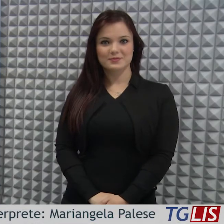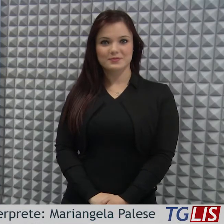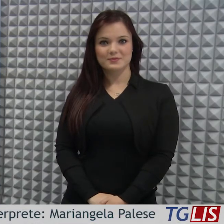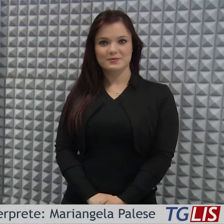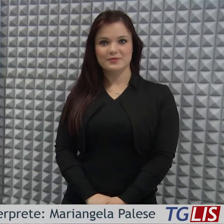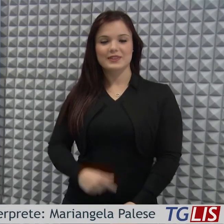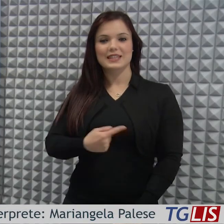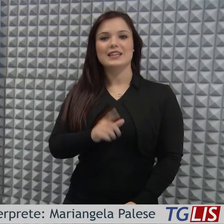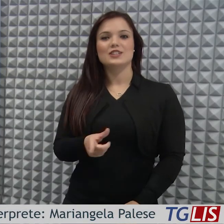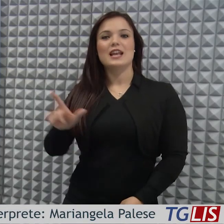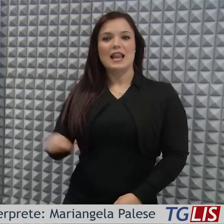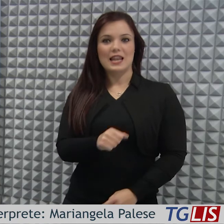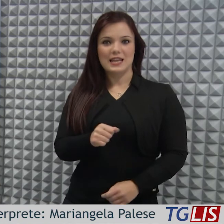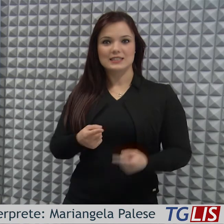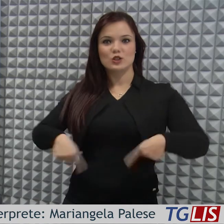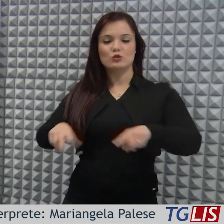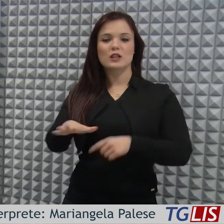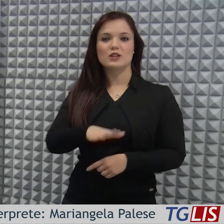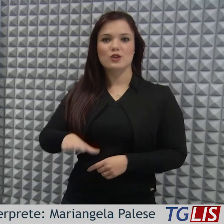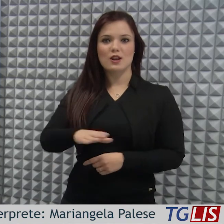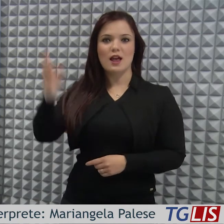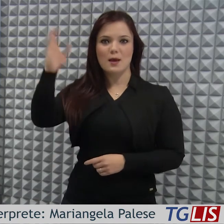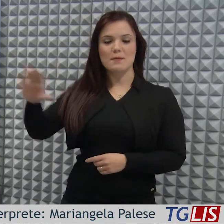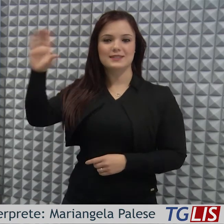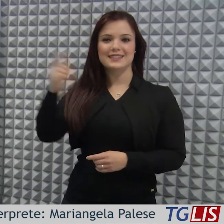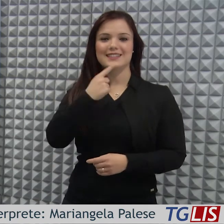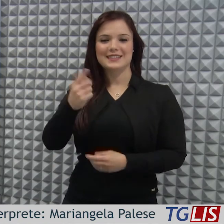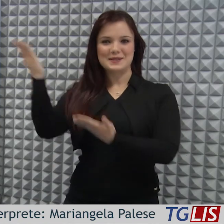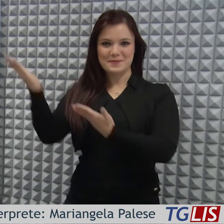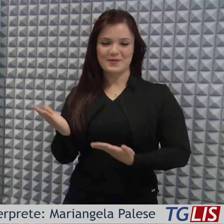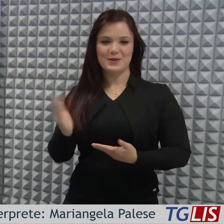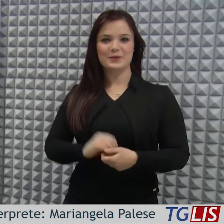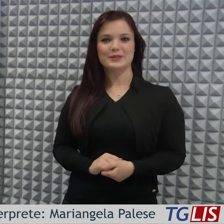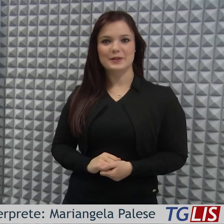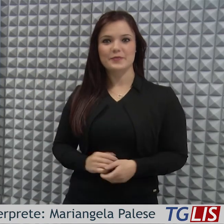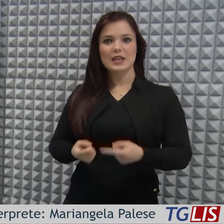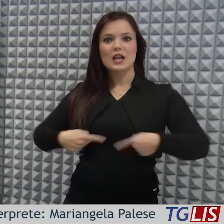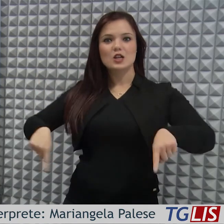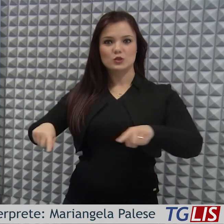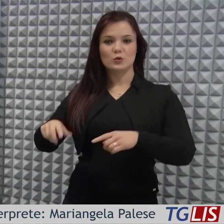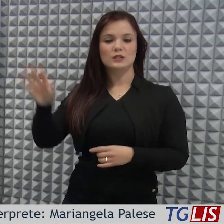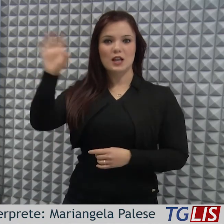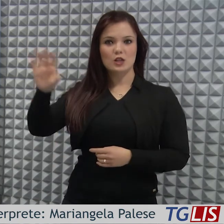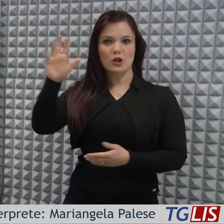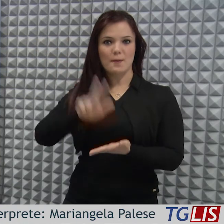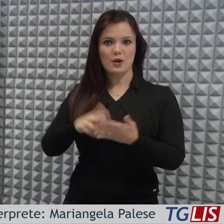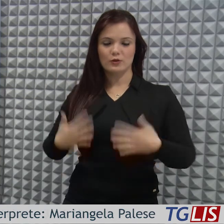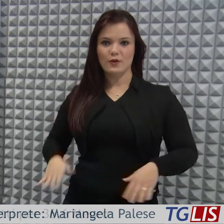Bentrovati alla Tigilis della Giunta Regionale di Basilicata. La Giunta Regionale ha approvato 15